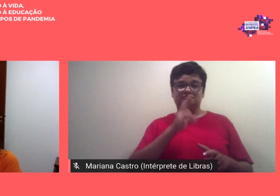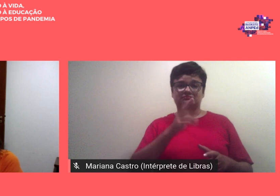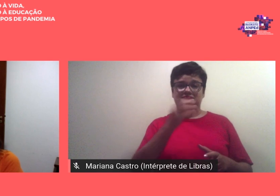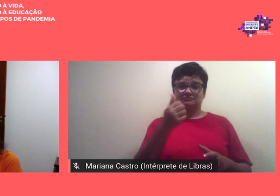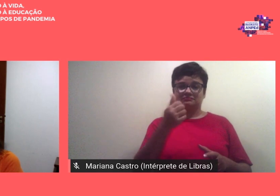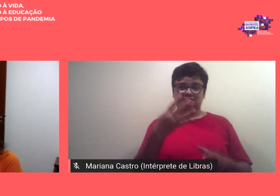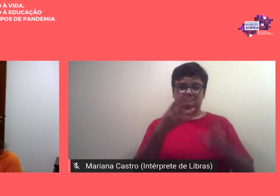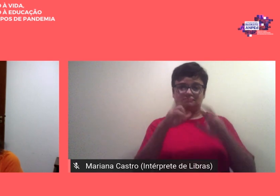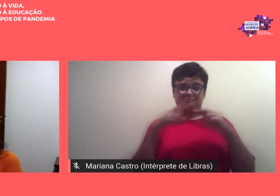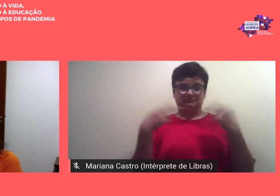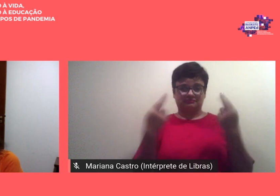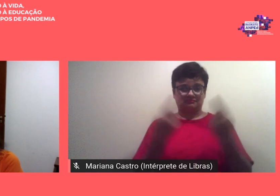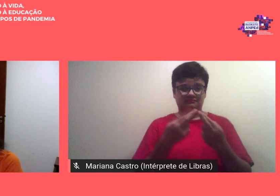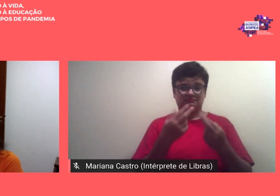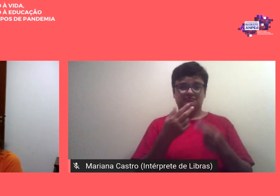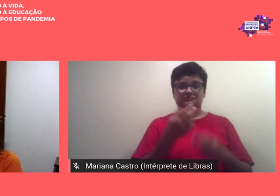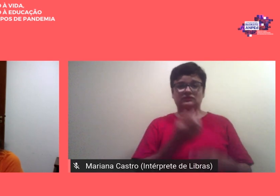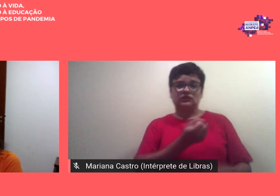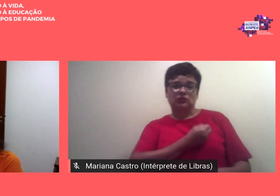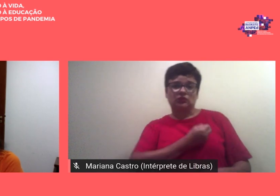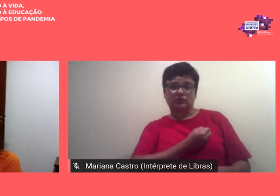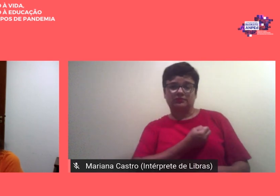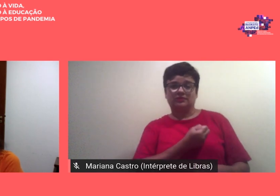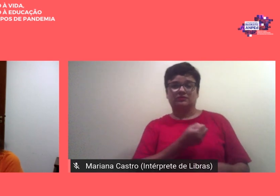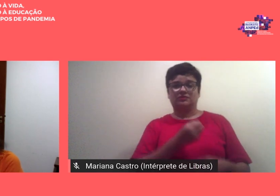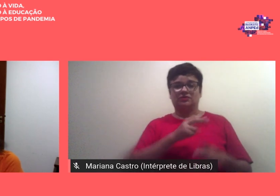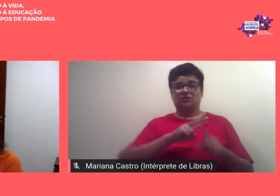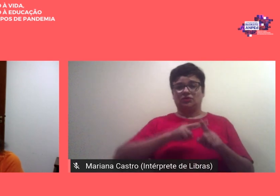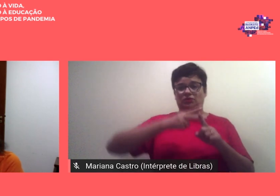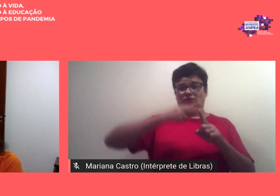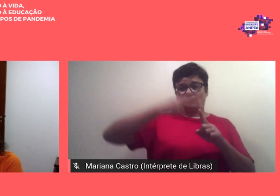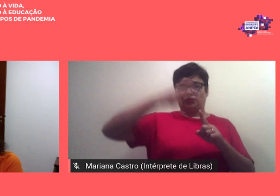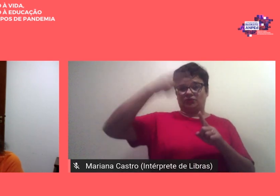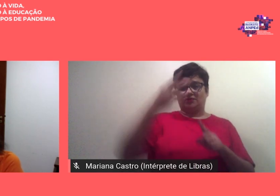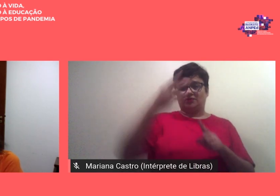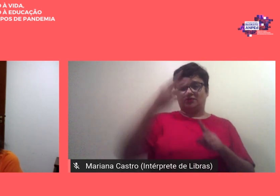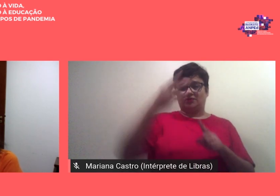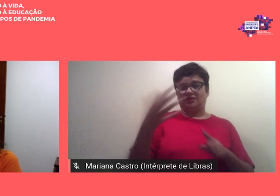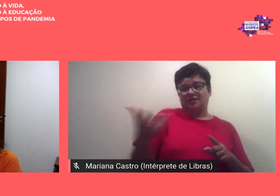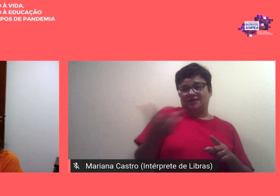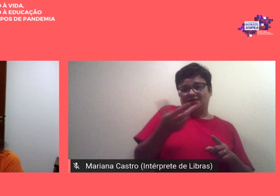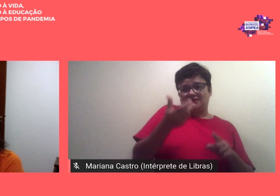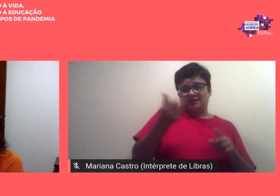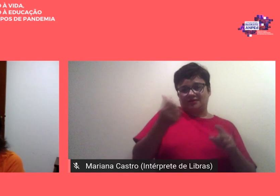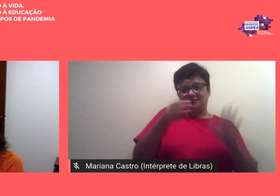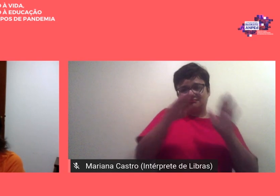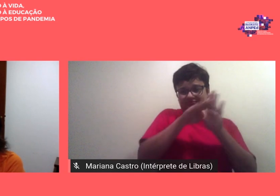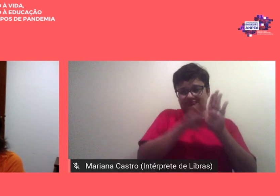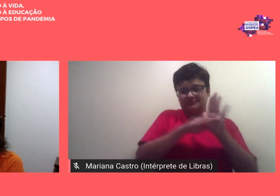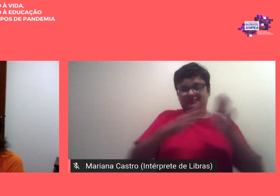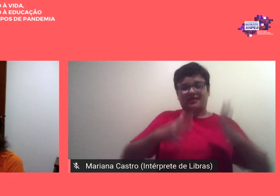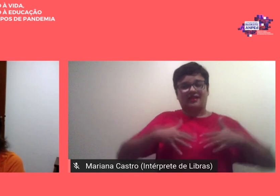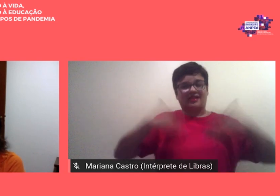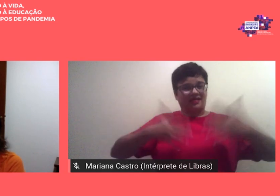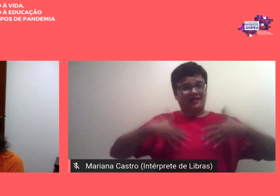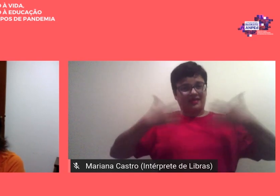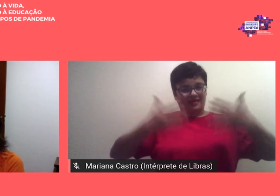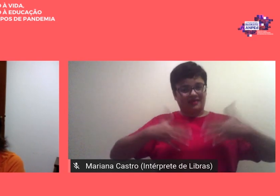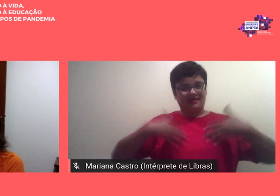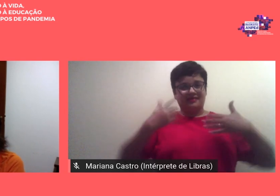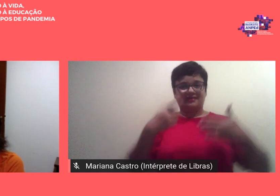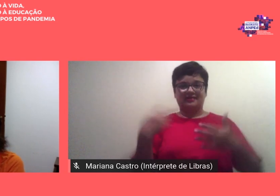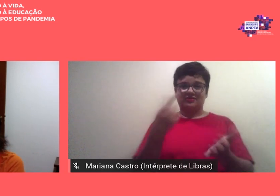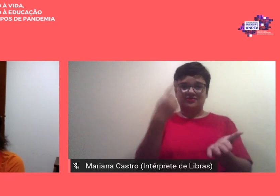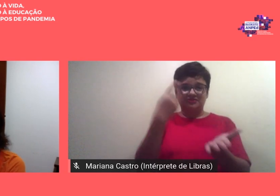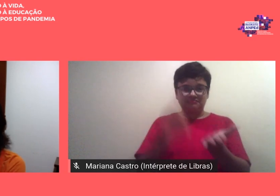tanto em números quanto na qualidade da sua programação nos deixa muito alegre e só confirma como a nossa